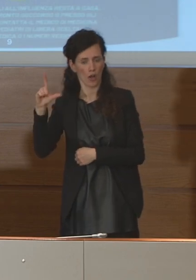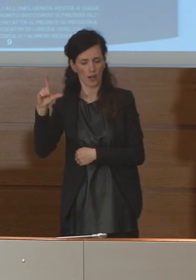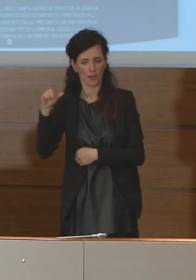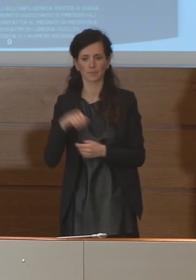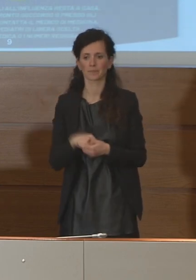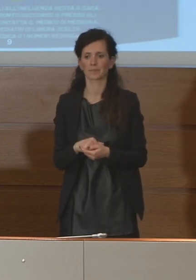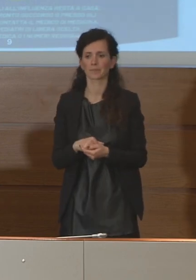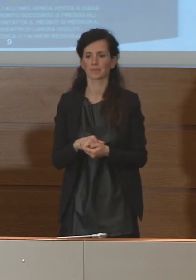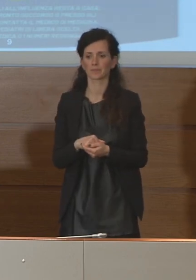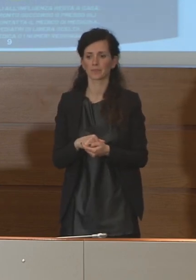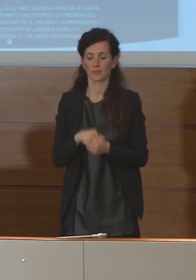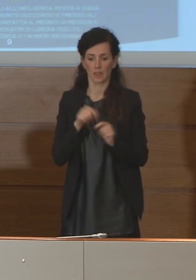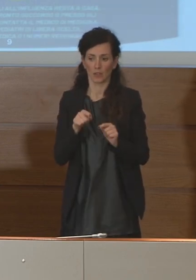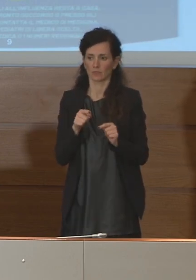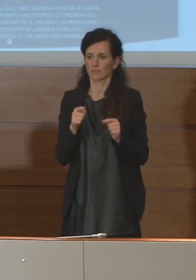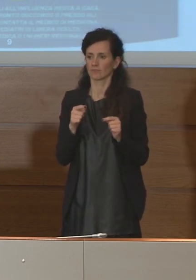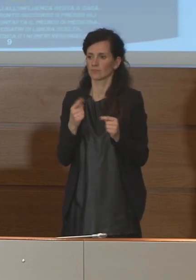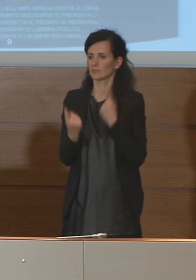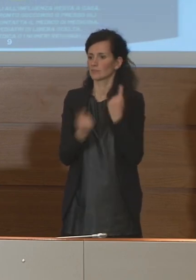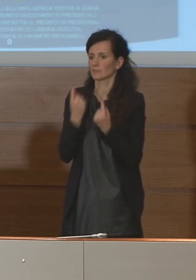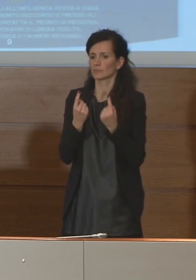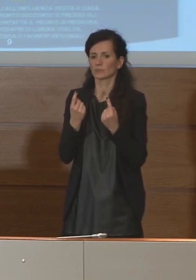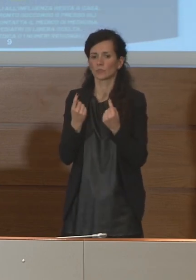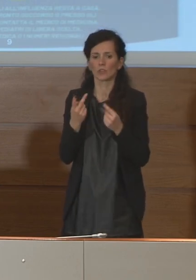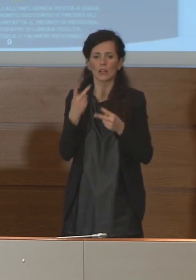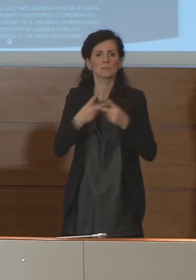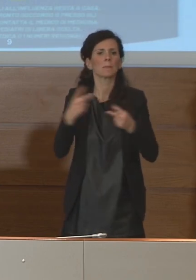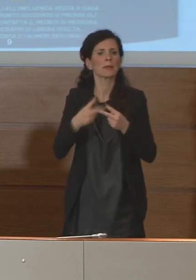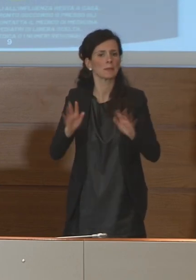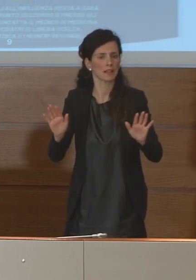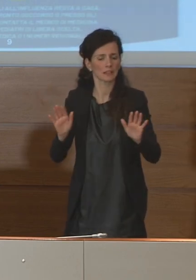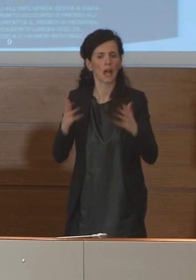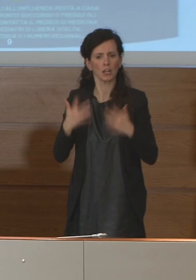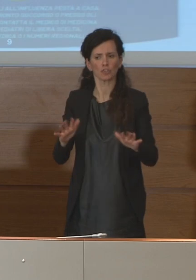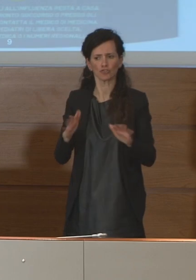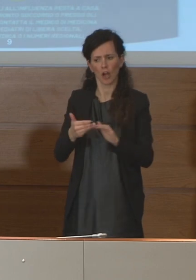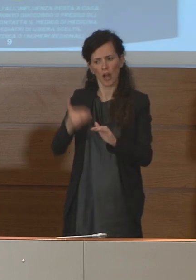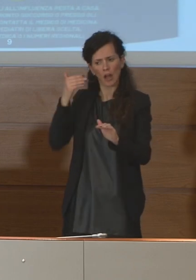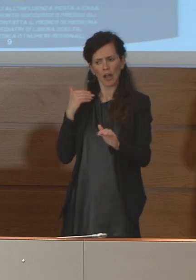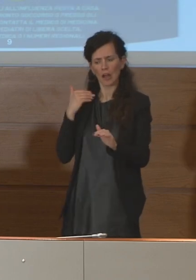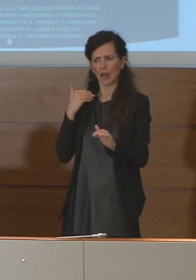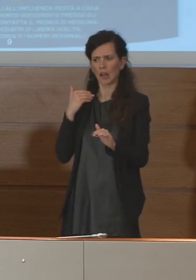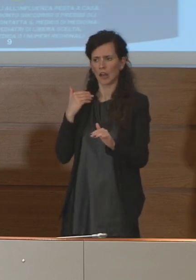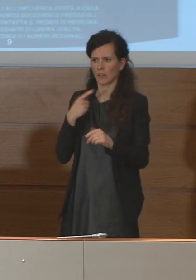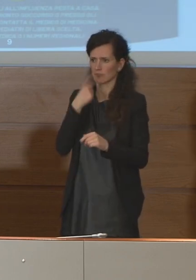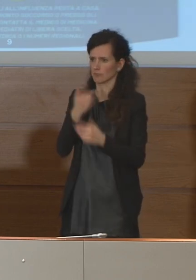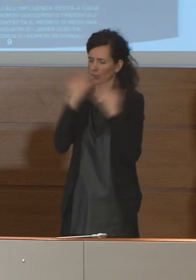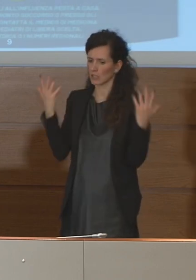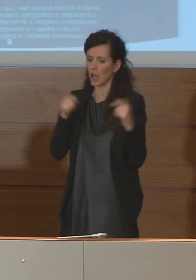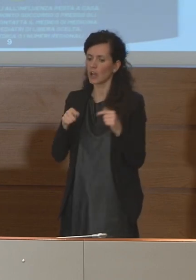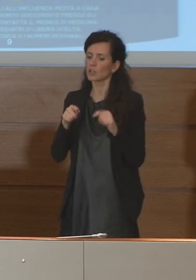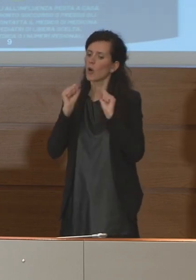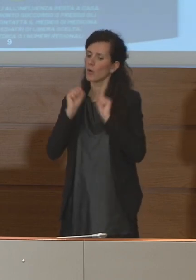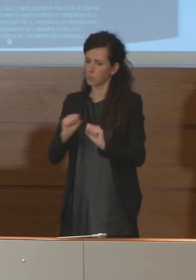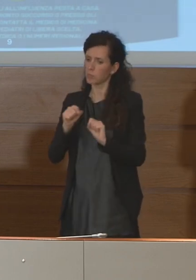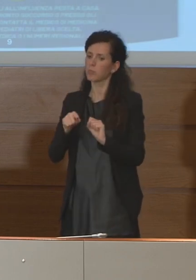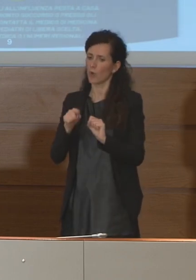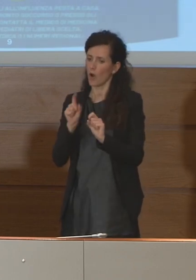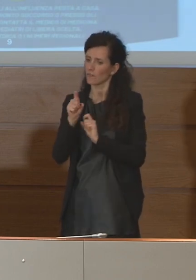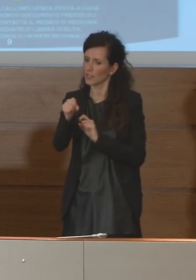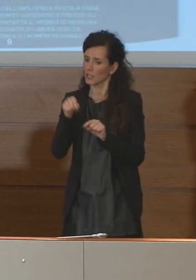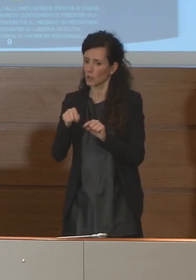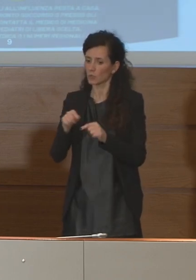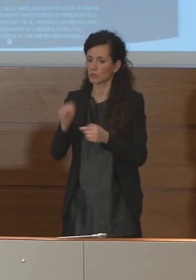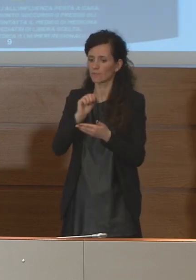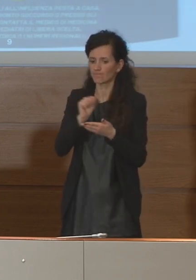questo in condizioni sperimentali e abbiamo chiarito nel passato che in alcune condizioni sperimentali può sopravvivere a lungo in condizioni